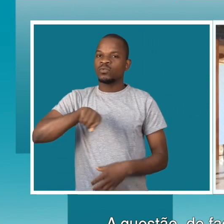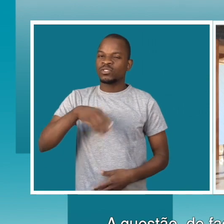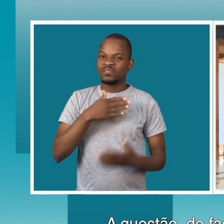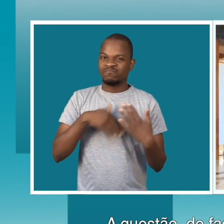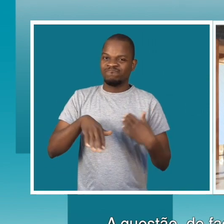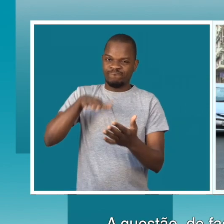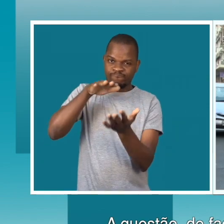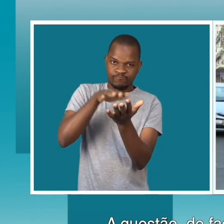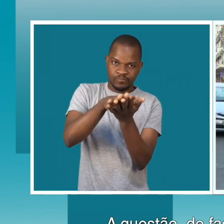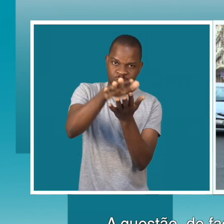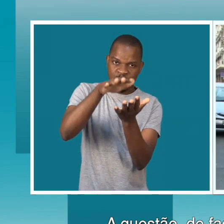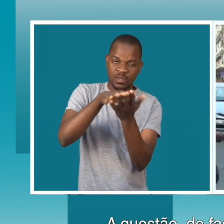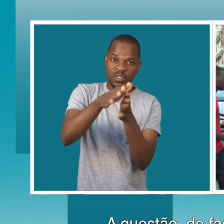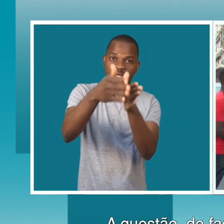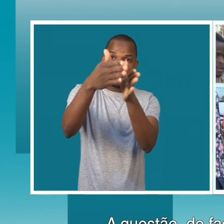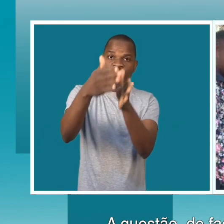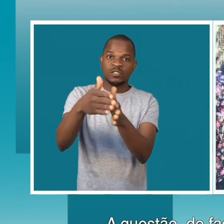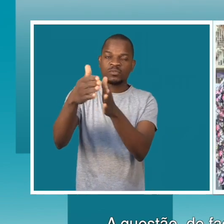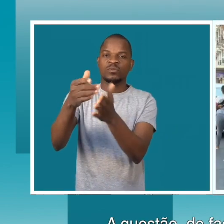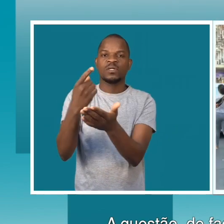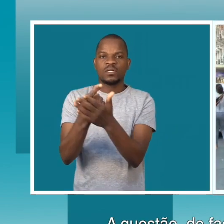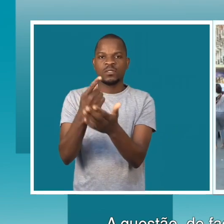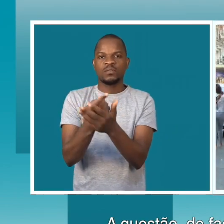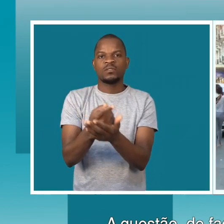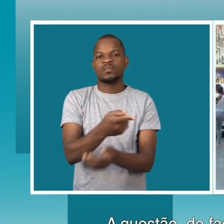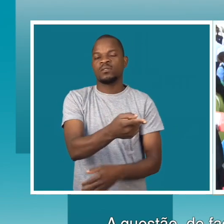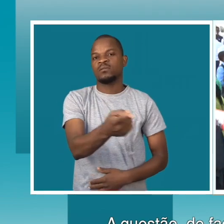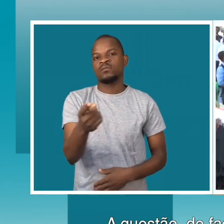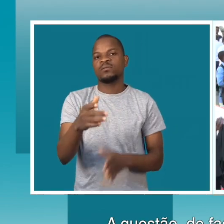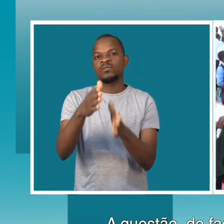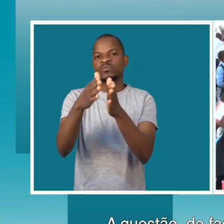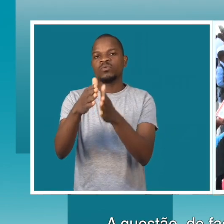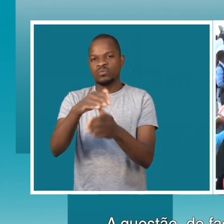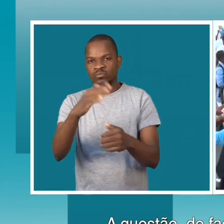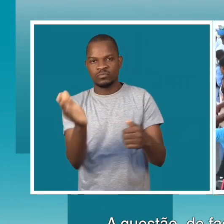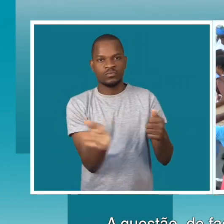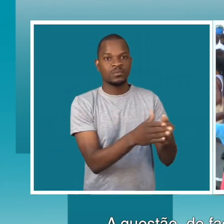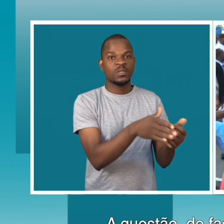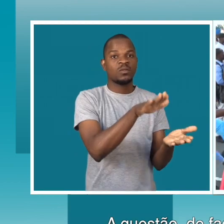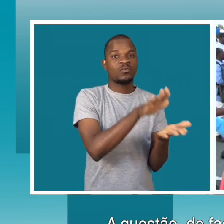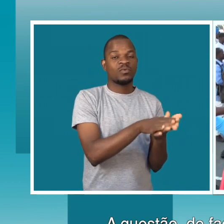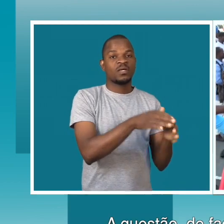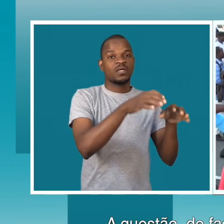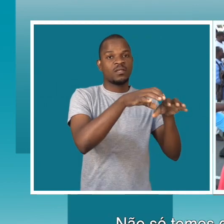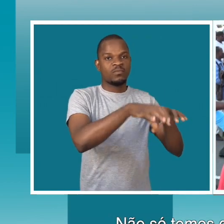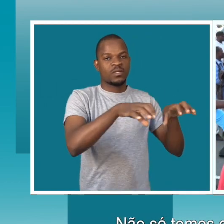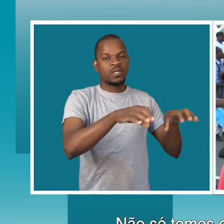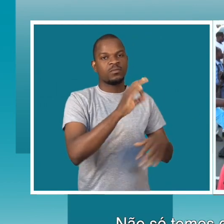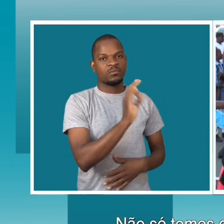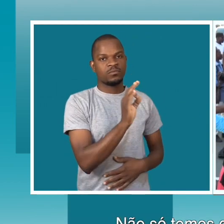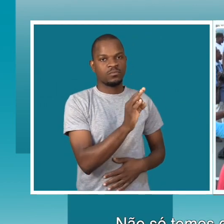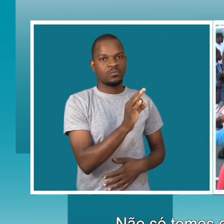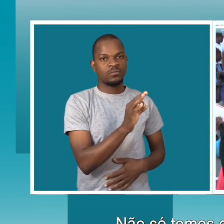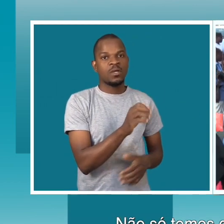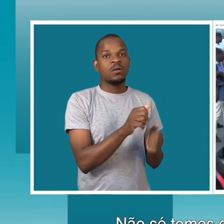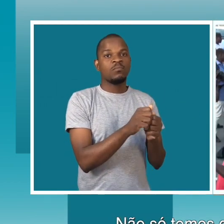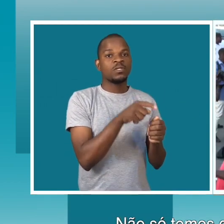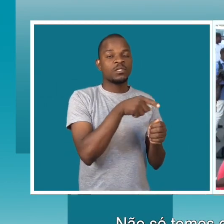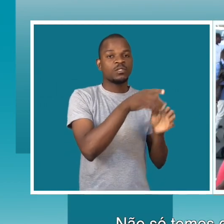sensibilizarmos as pessoas perceberem que têm que voltar aos mercados. Mas também temos que sensibilizar não só os